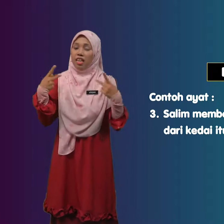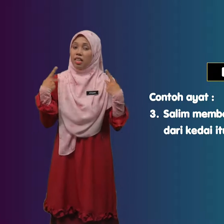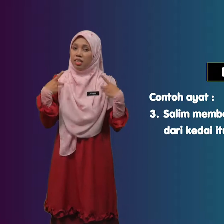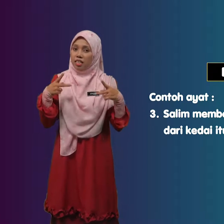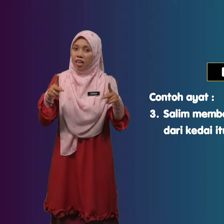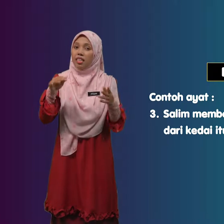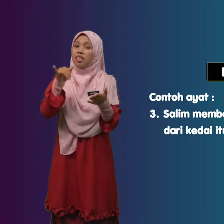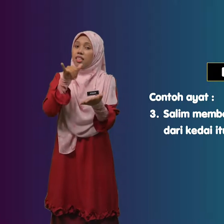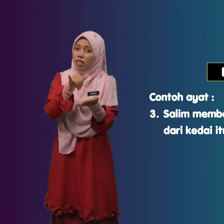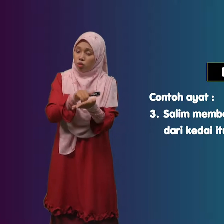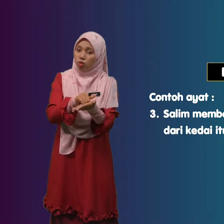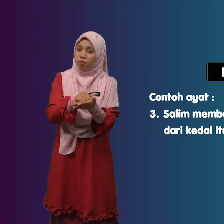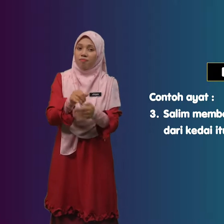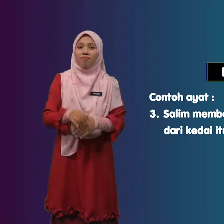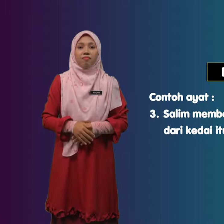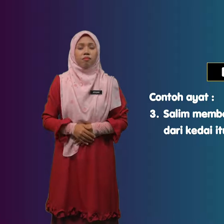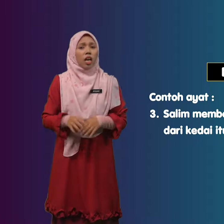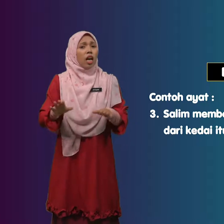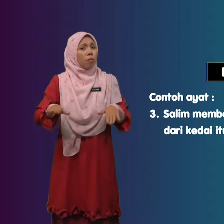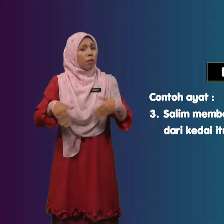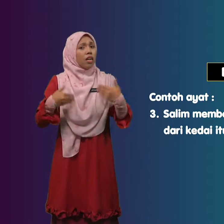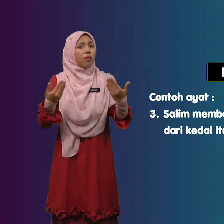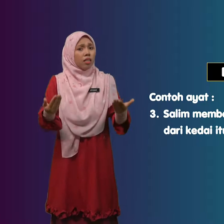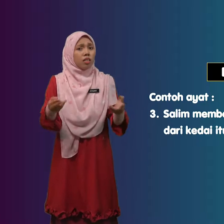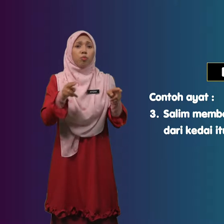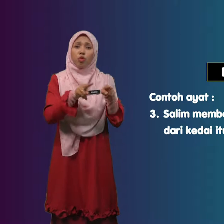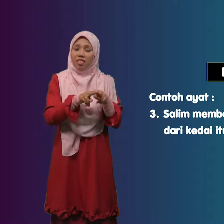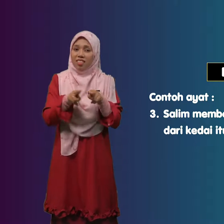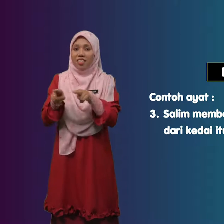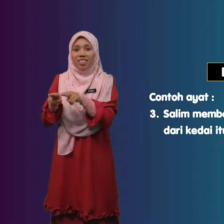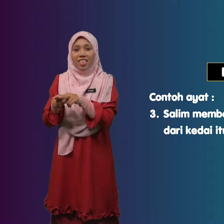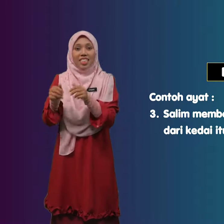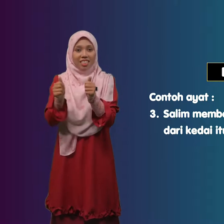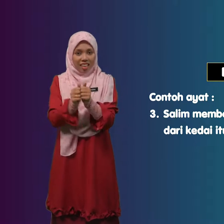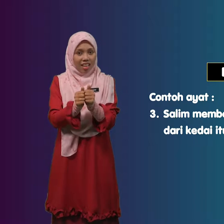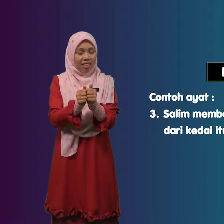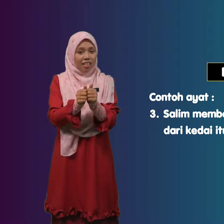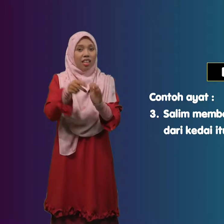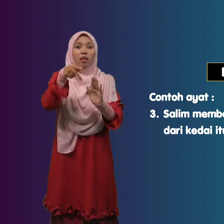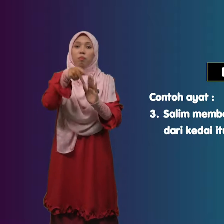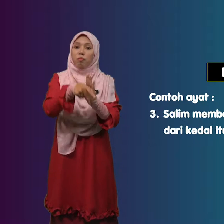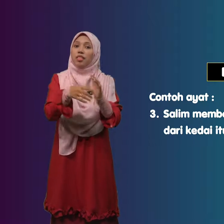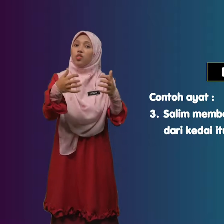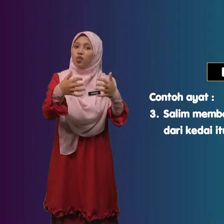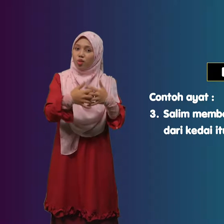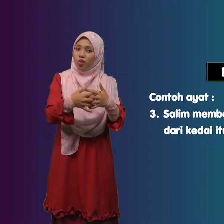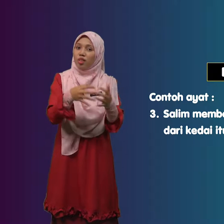Kedai Itu Bagaimana Pula Dengan Penjodoh